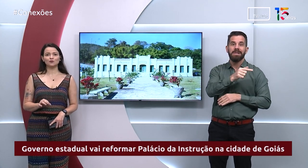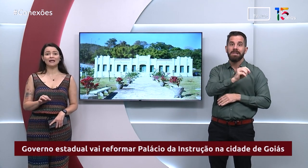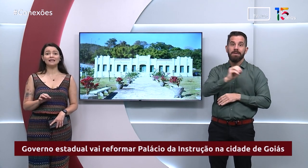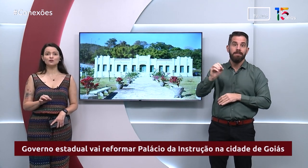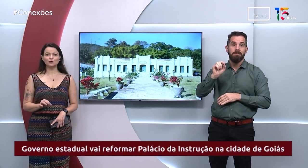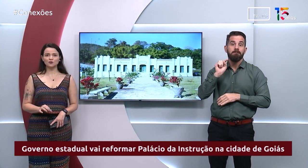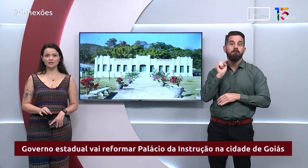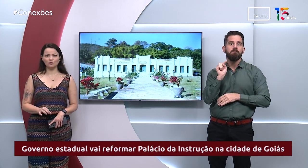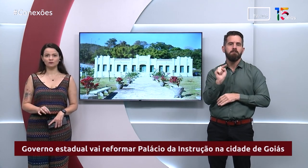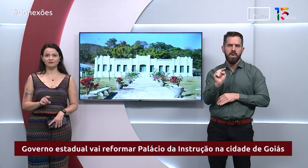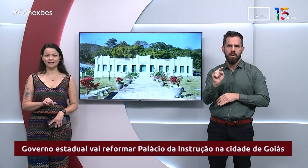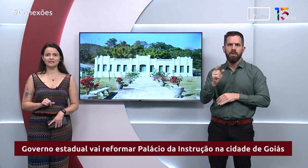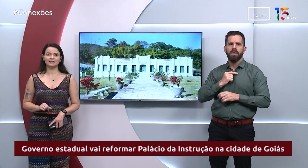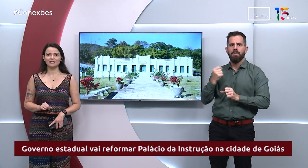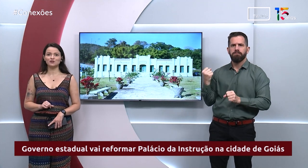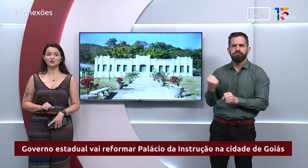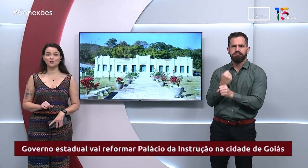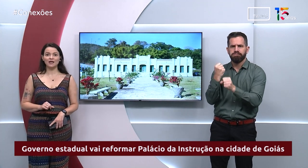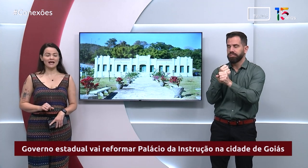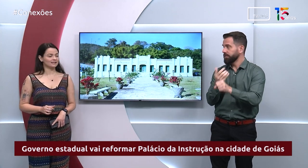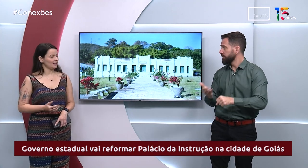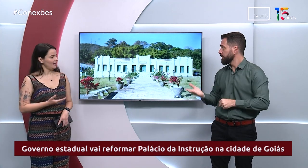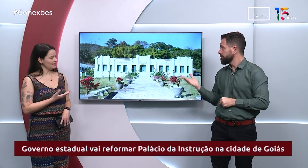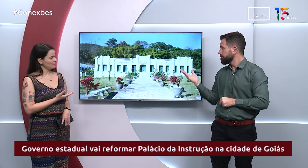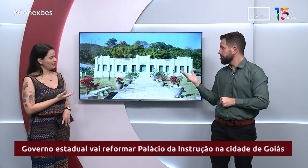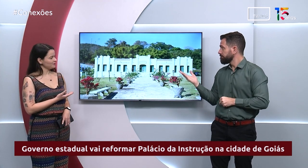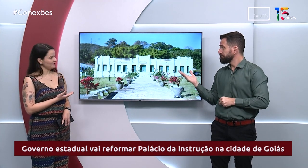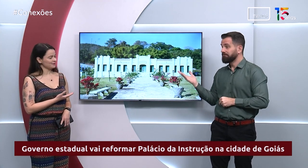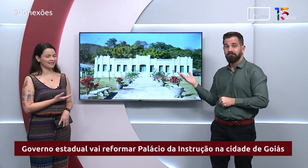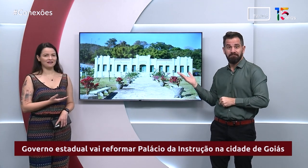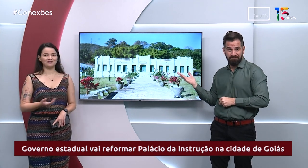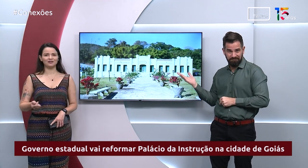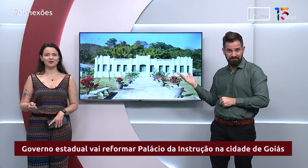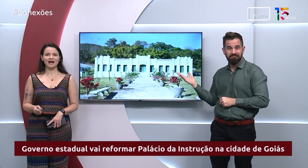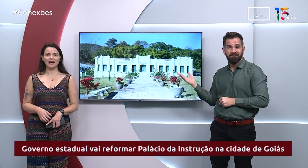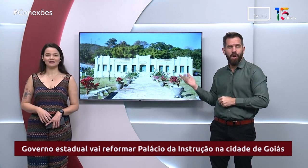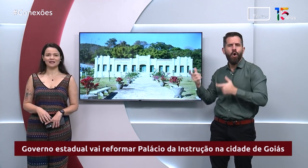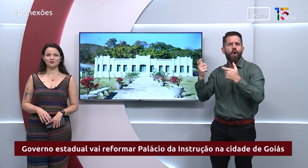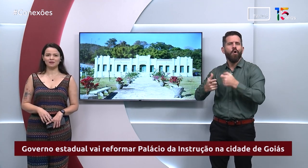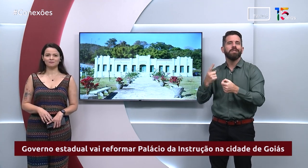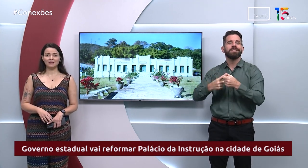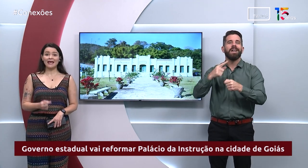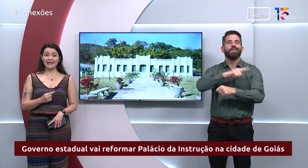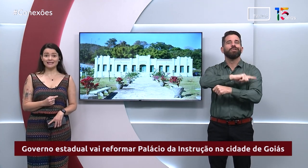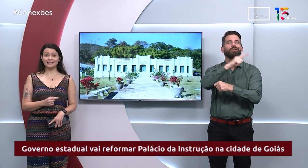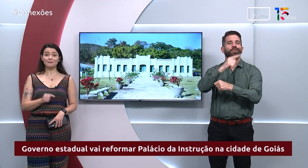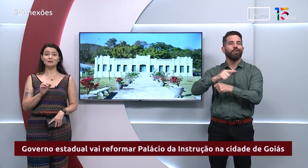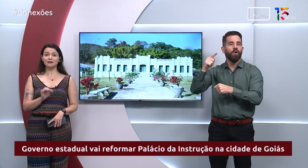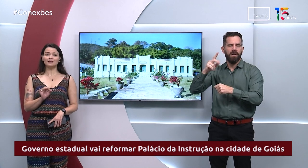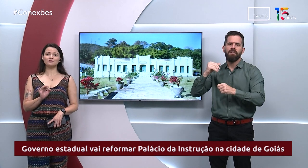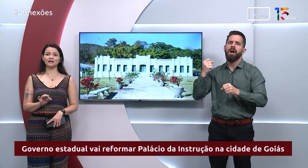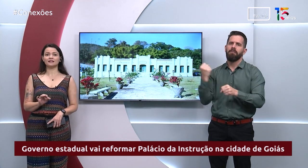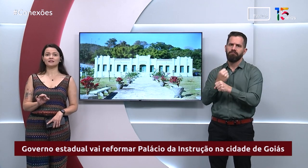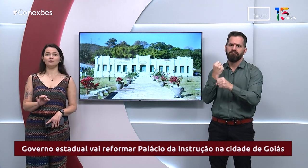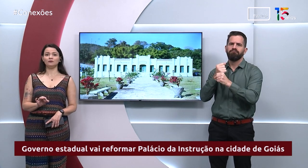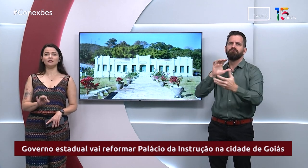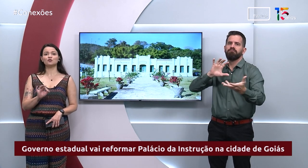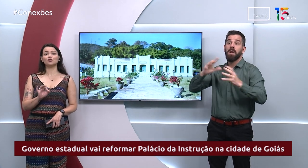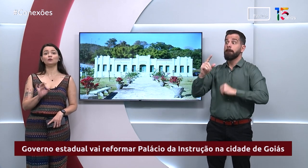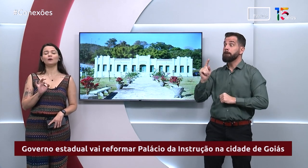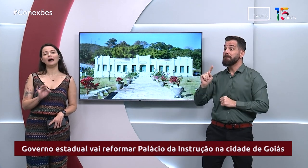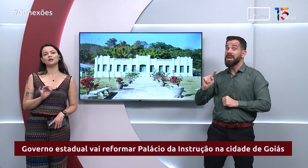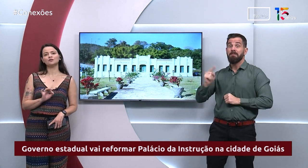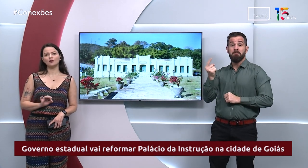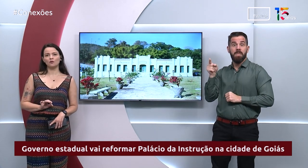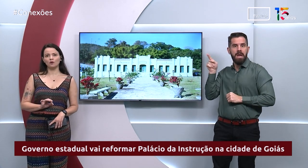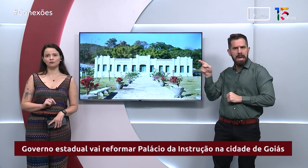Palácio da Instrução que fica na cidade de Goiás. Esse prédio aqui que você está vendo atrás de mim. Essa é a primeira edificação em